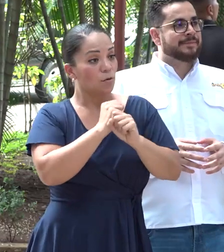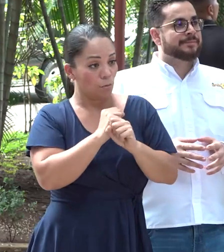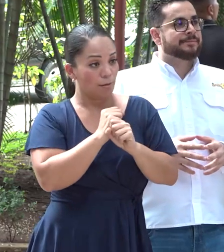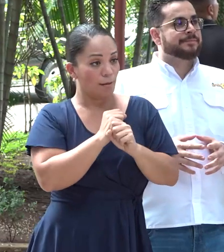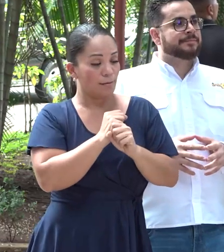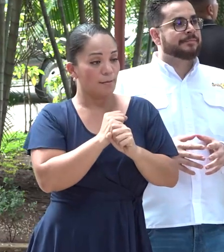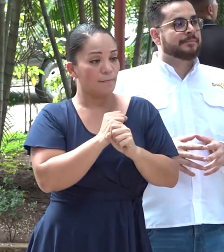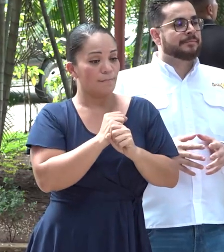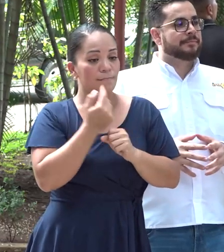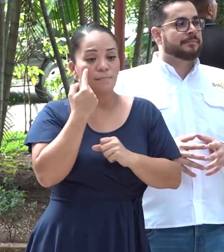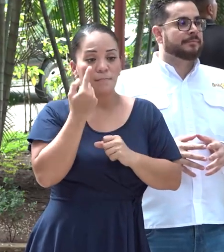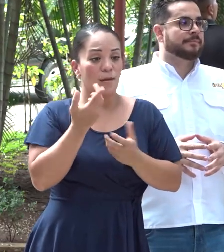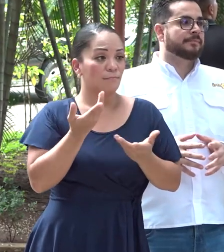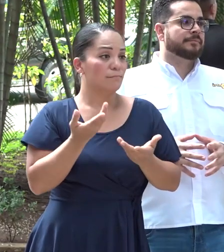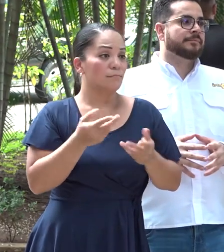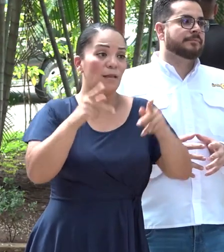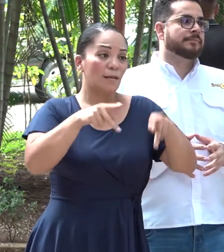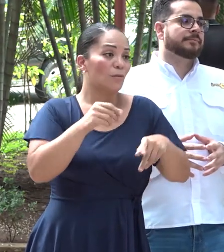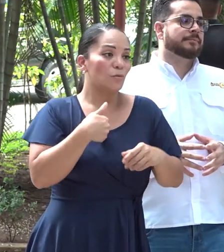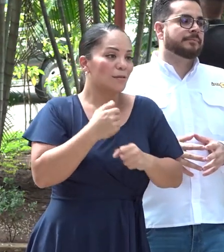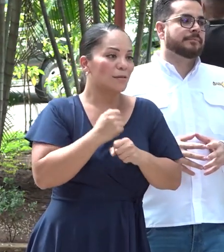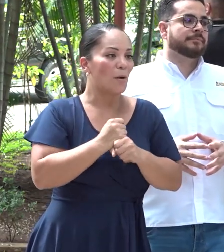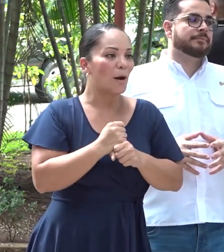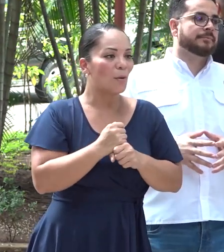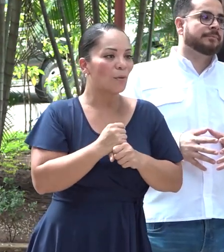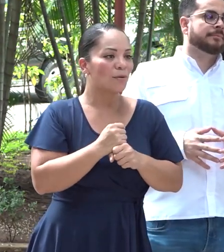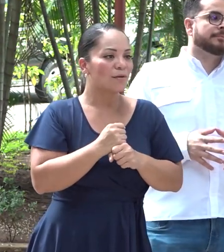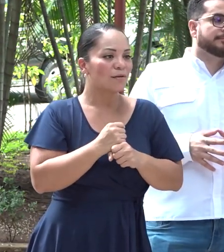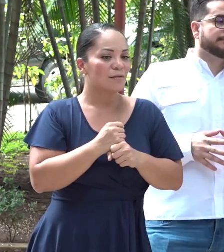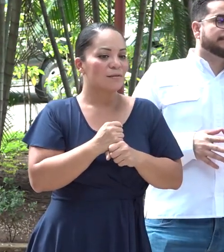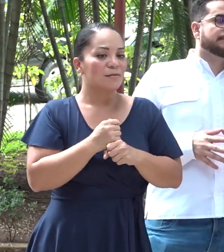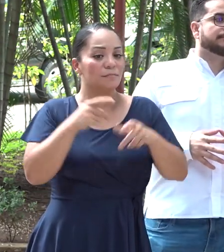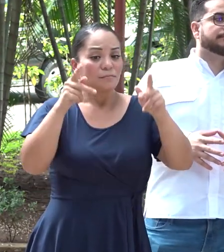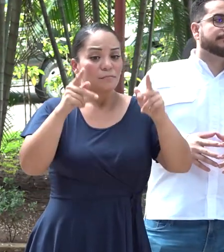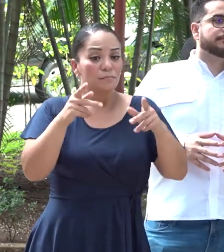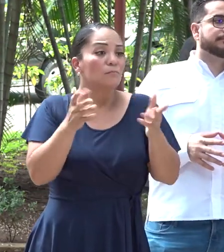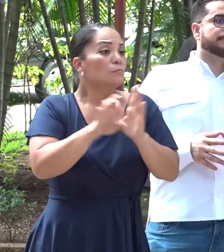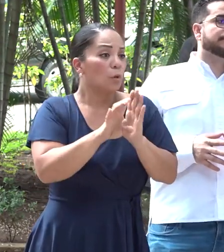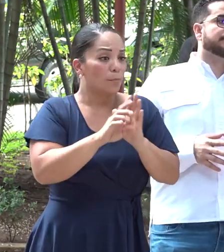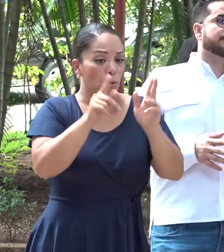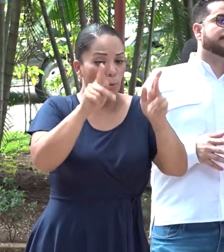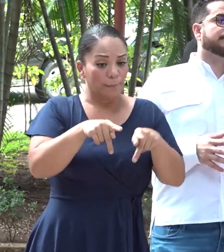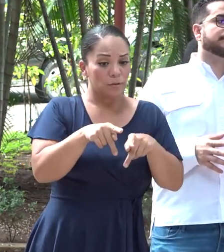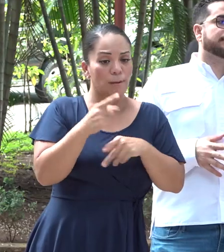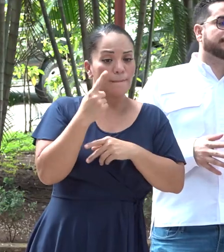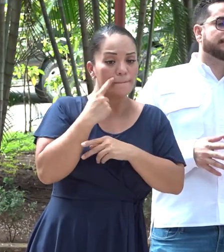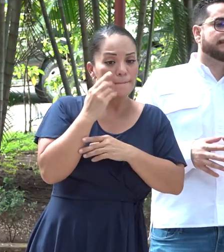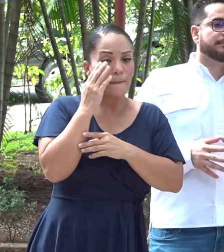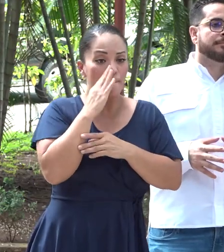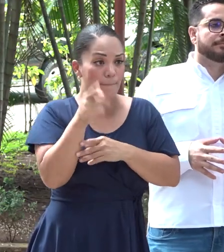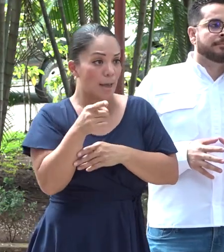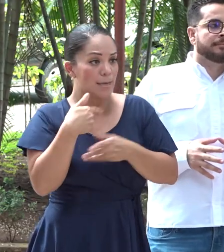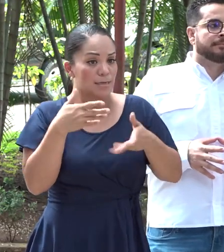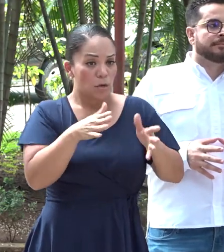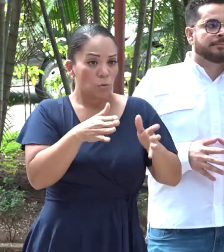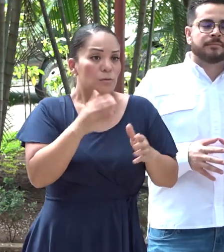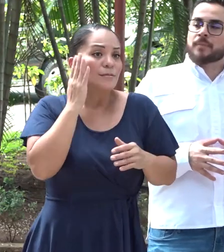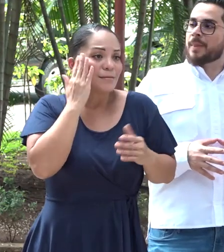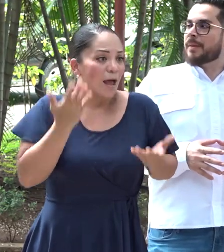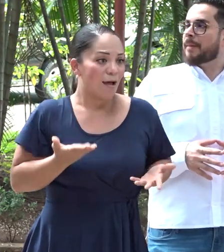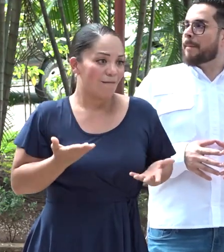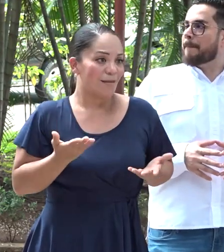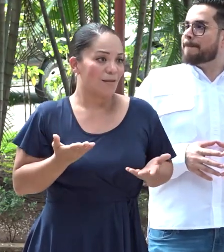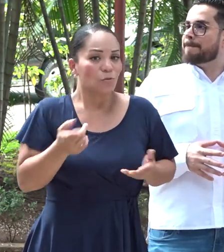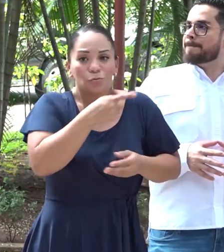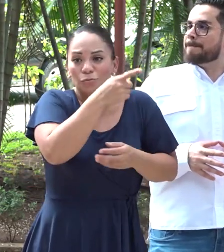de que la gente no tiene trabajo. Y quien es padre o madre, sabe que un ser humano hace